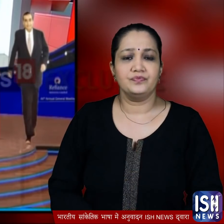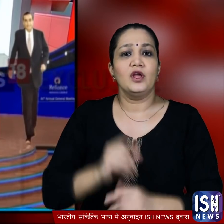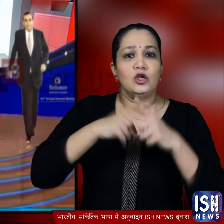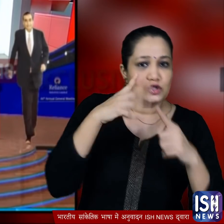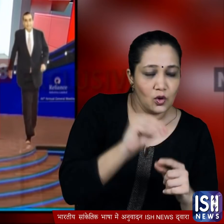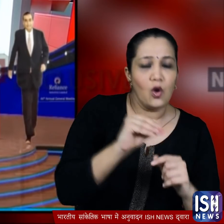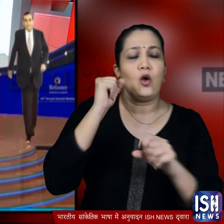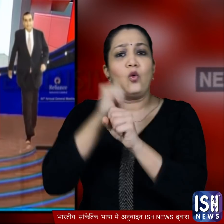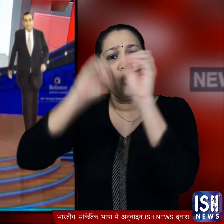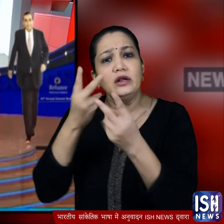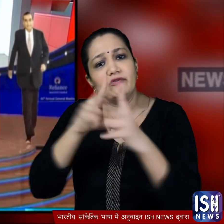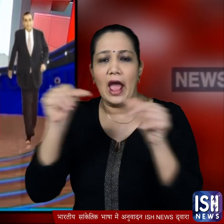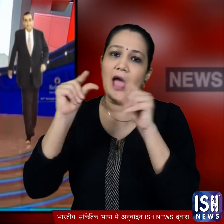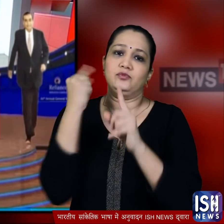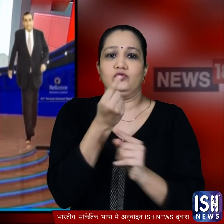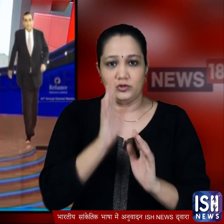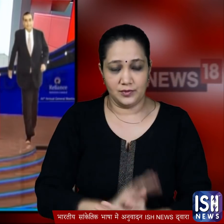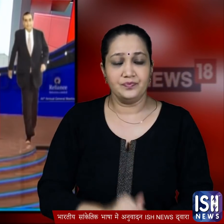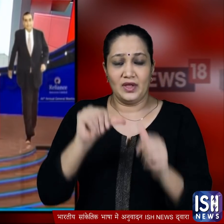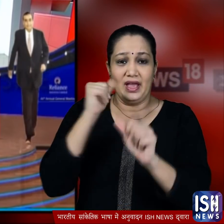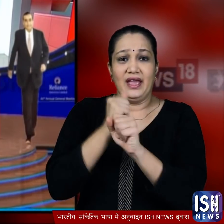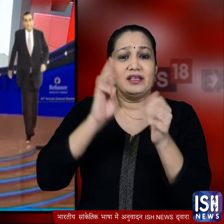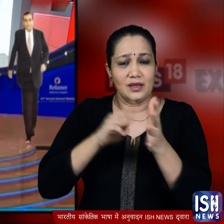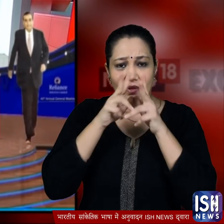के सभी आप काम करेंगी इसके लाबा एजियम में मुकेश अमभानी ने बताया कि